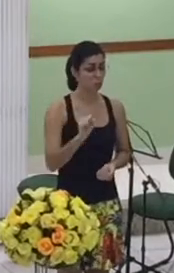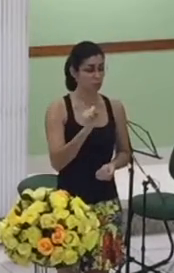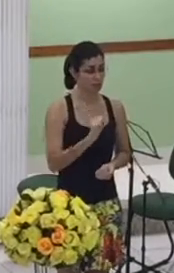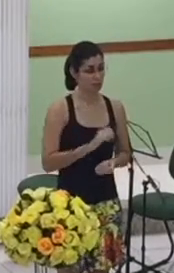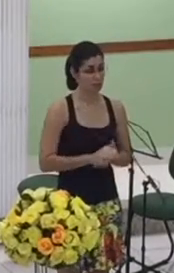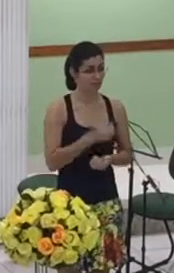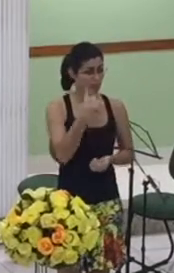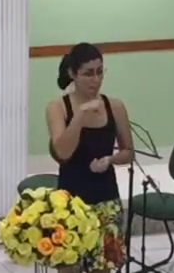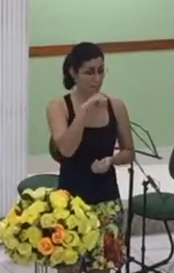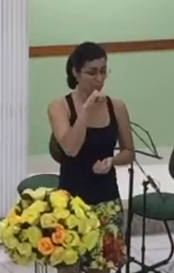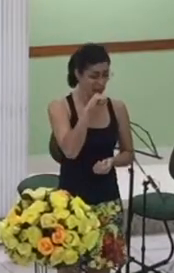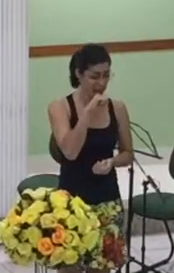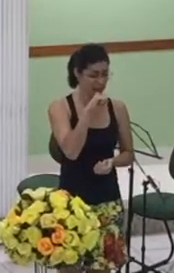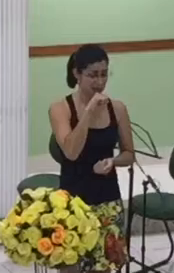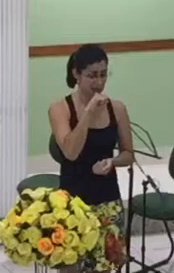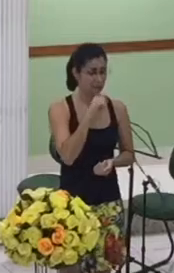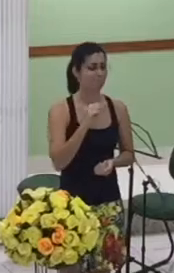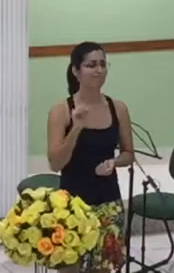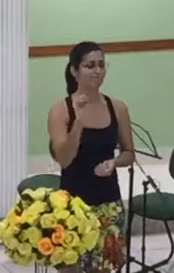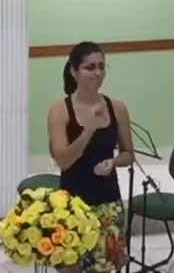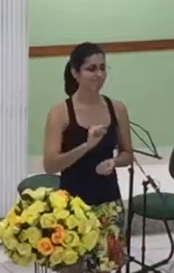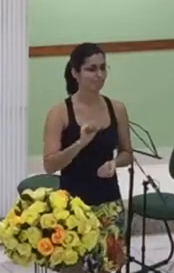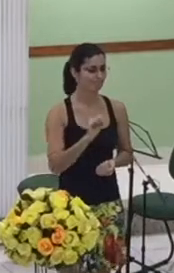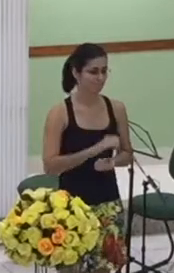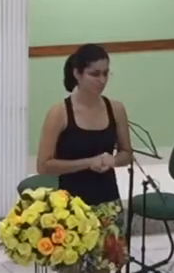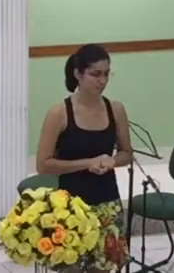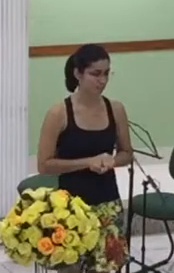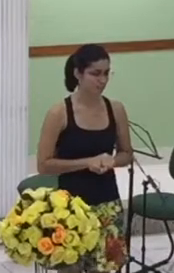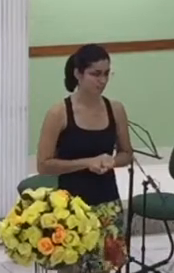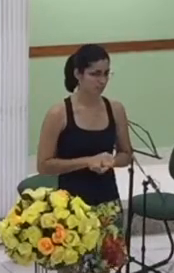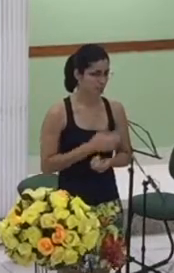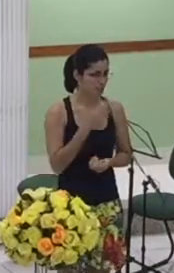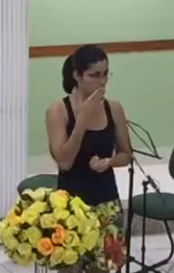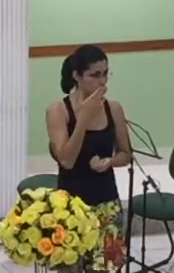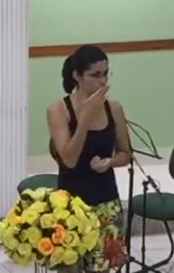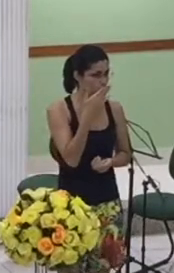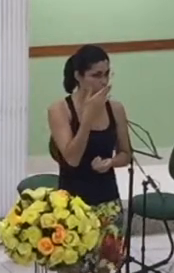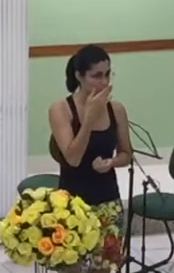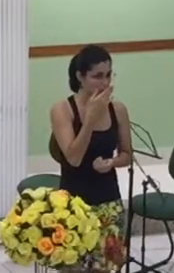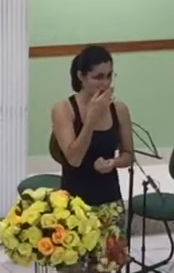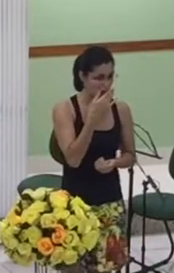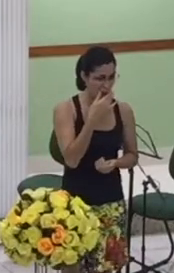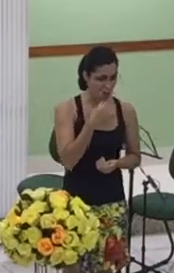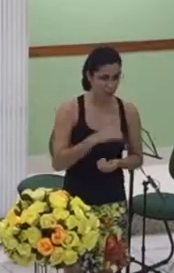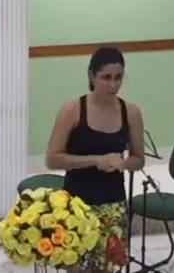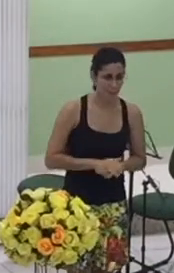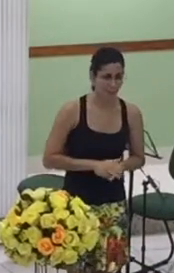se hoje a língua do povo já não é lá já não é lá boa coisa